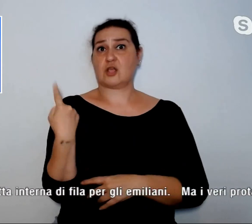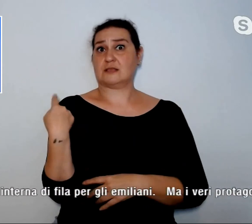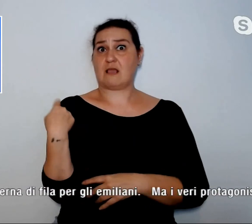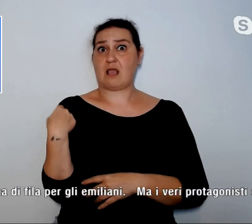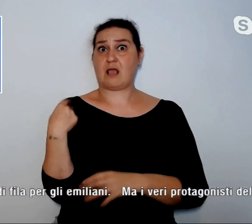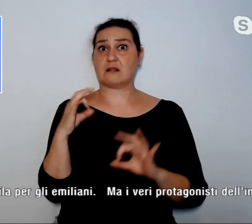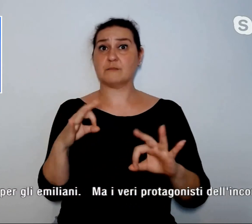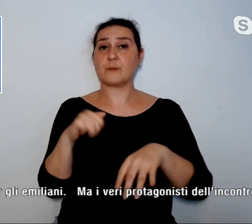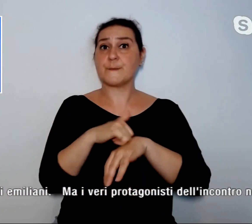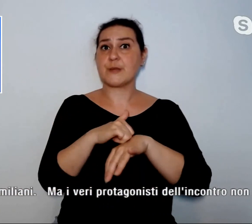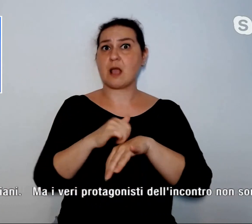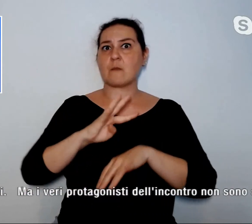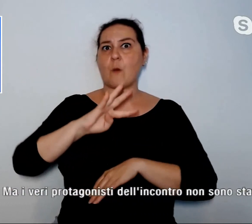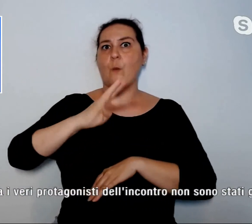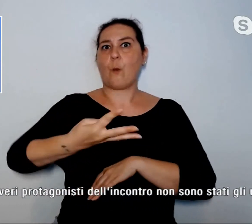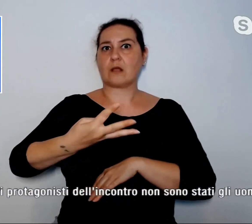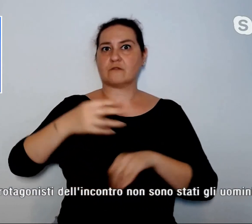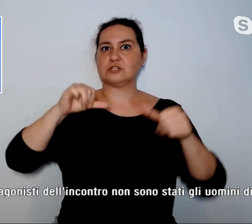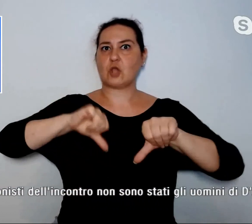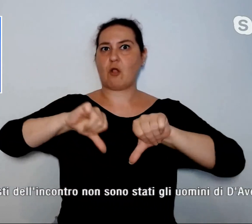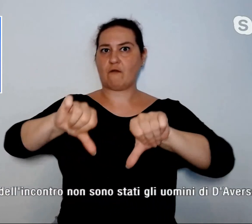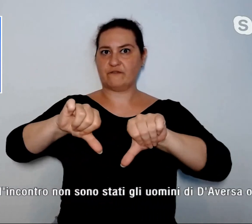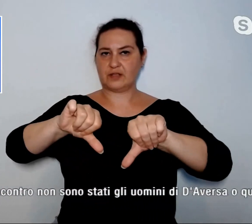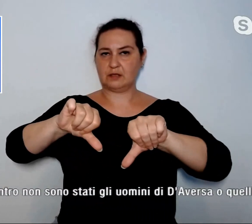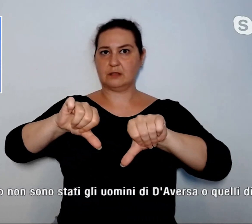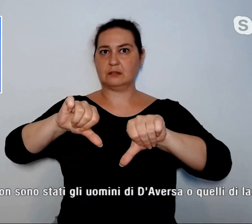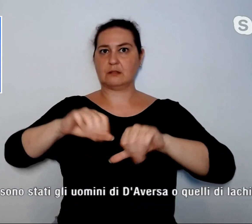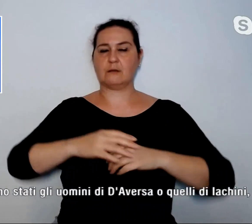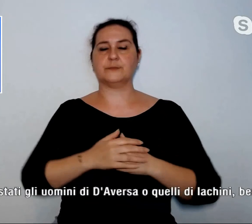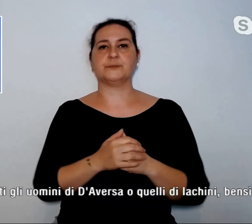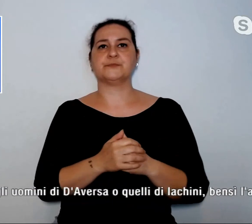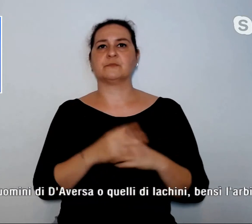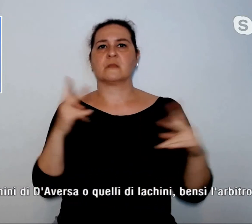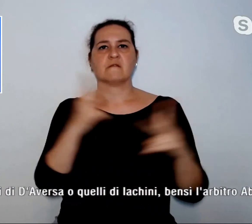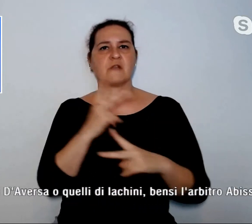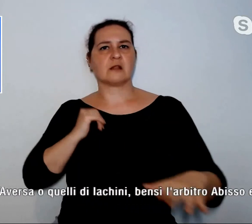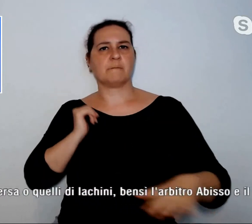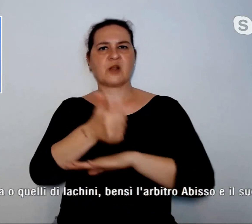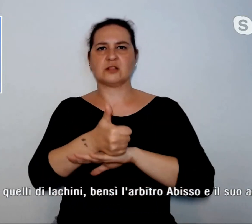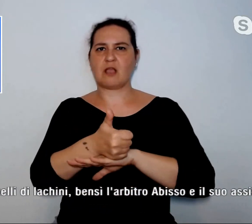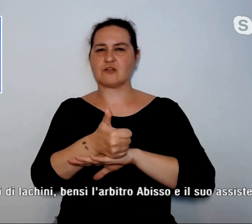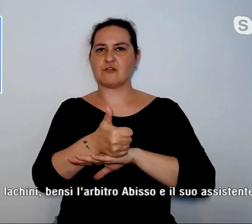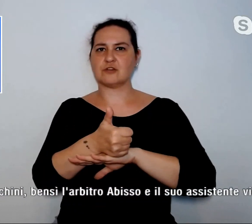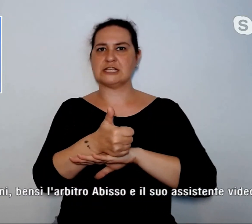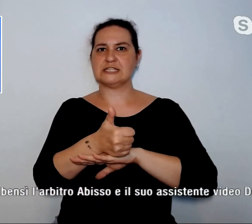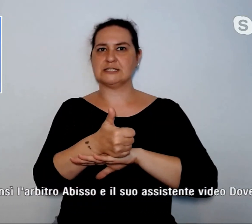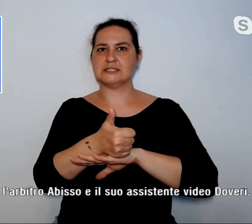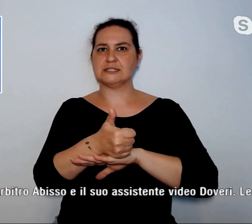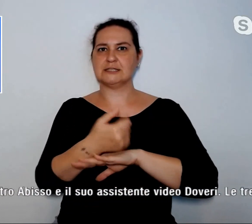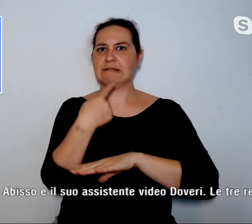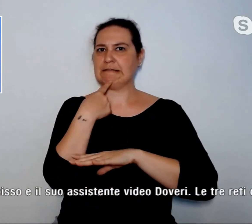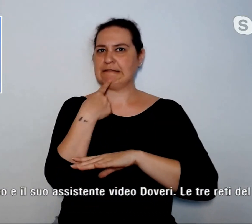sconfitta interna di fila per gli Emiliani. Ma i veri protagonisti dell'incontro non sono stati gli uomini di